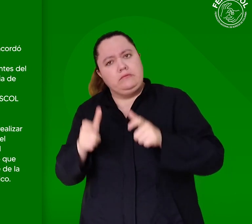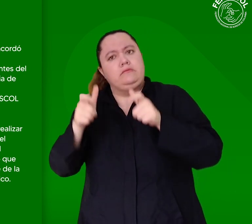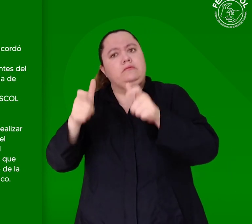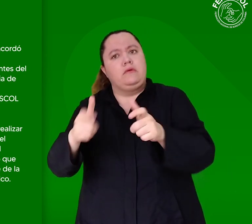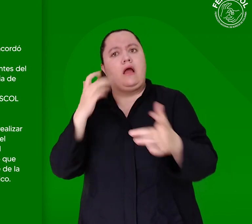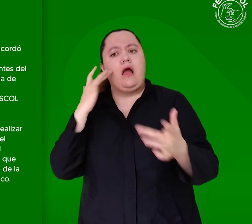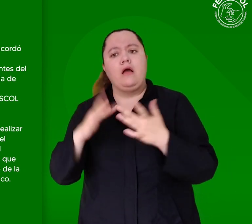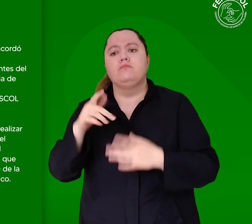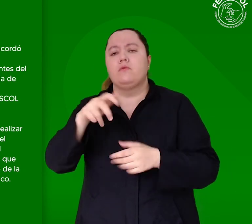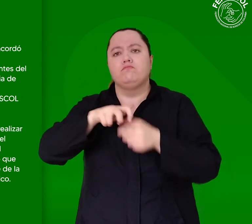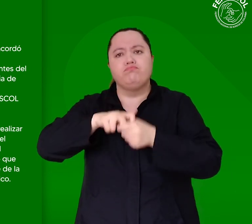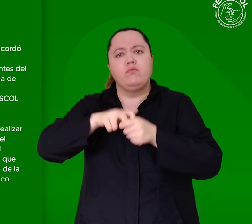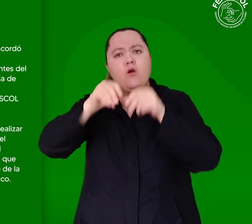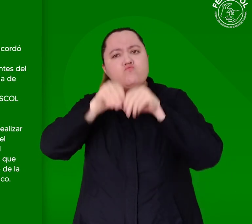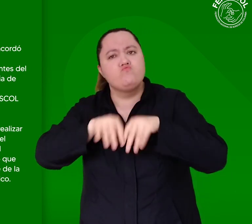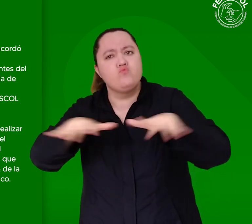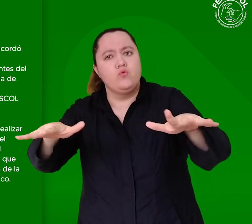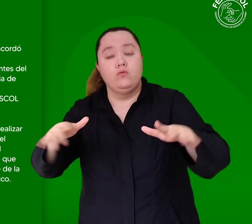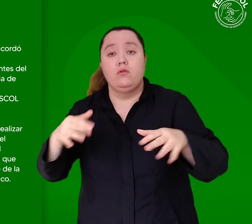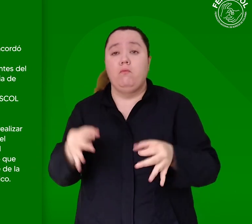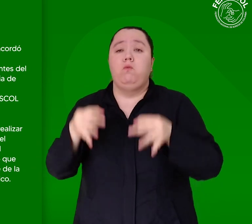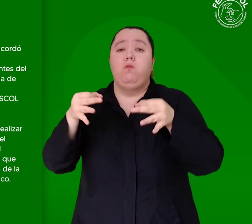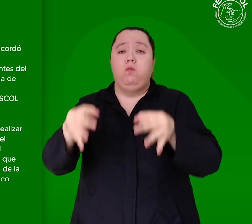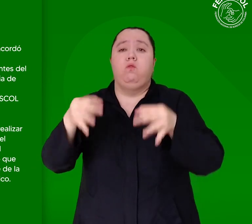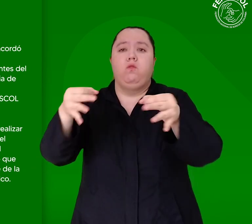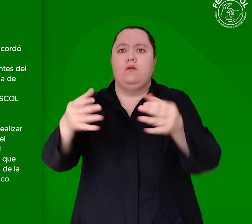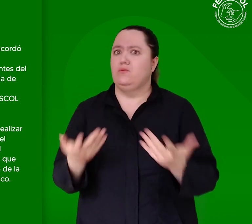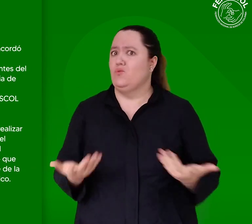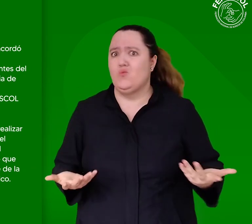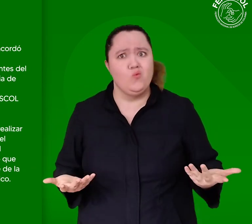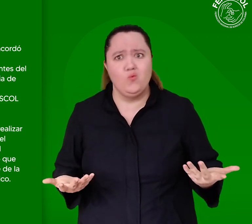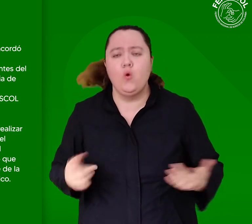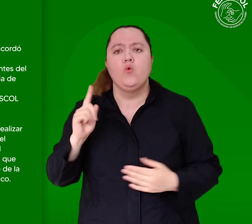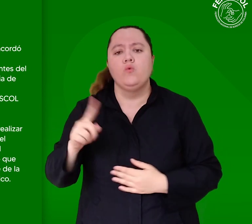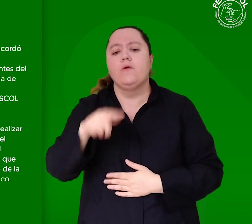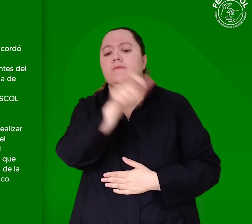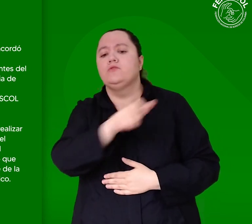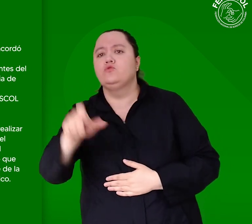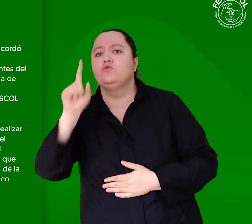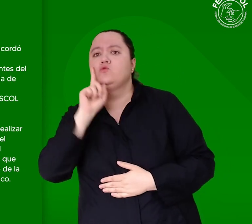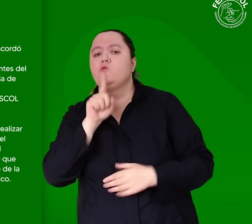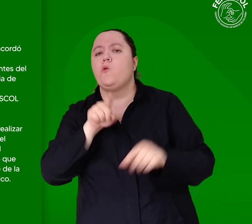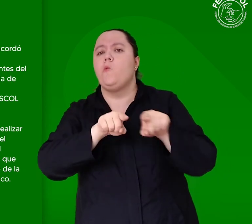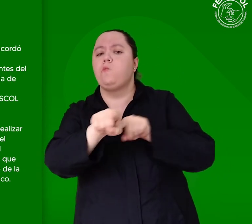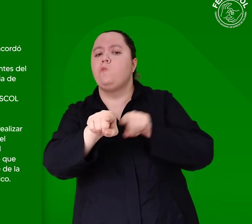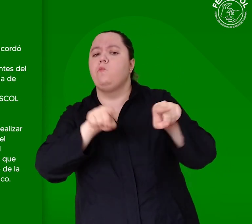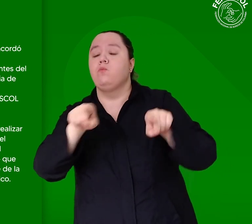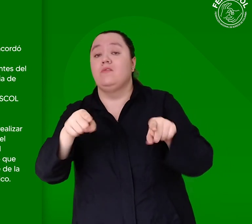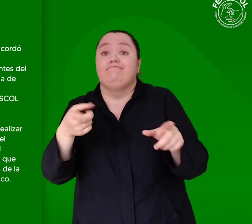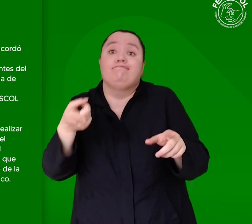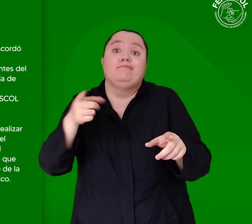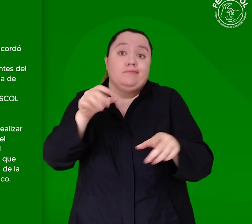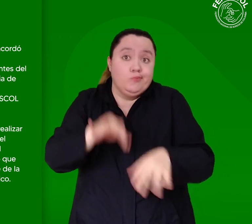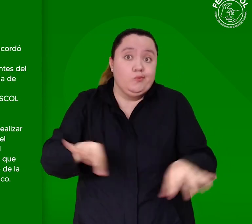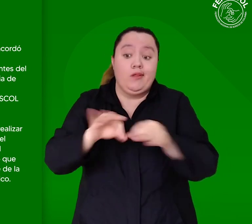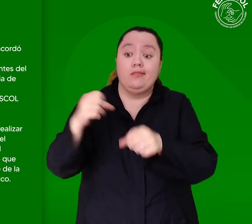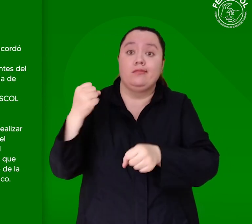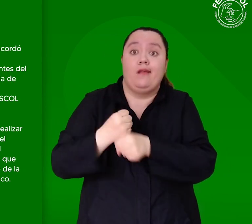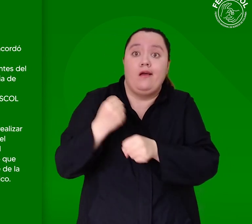no se puede postergar el licenciamiento de transporte público, puesto que hay personas sordas cuyo sustento depende de la